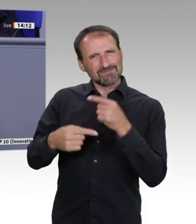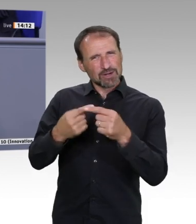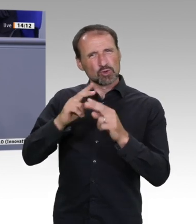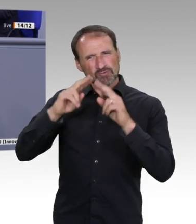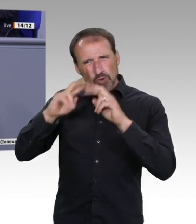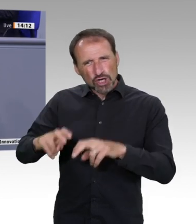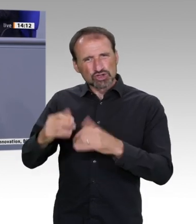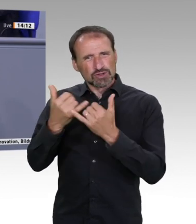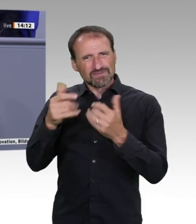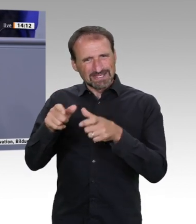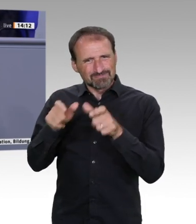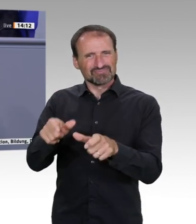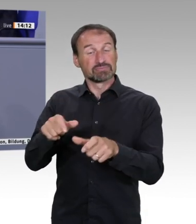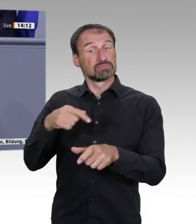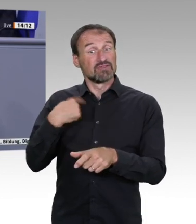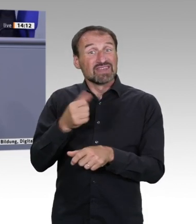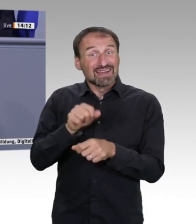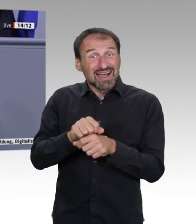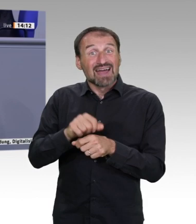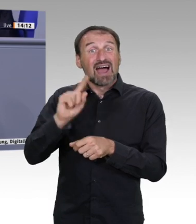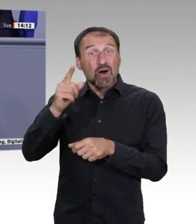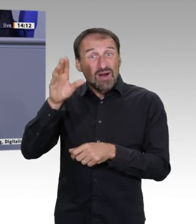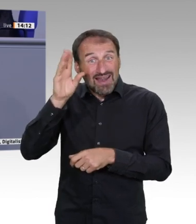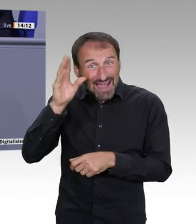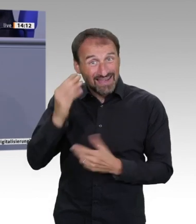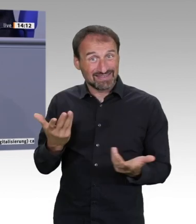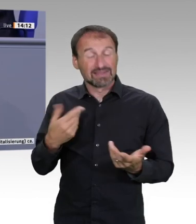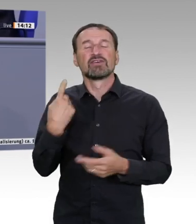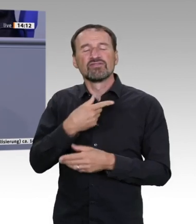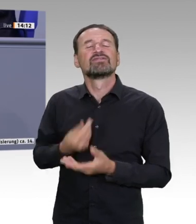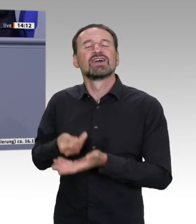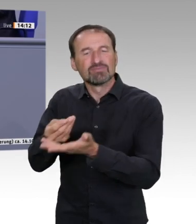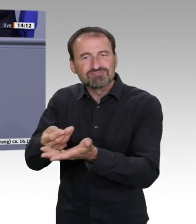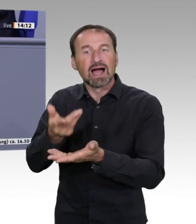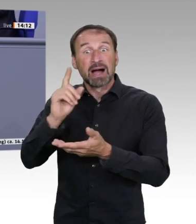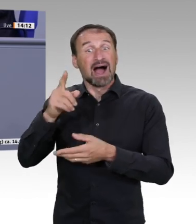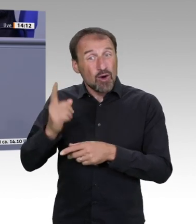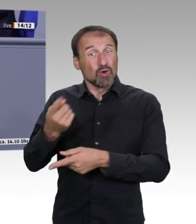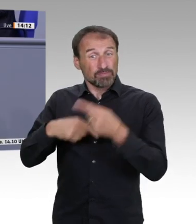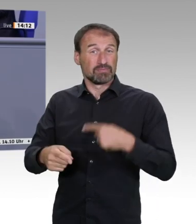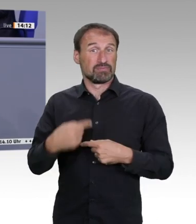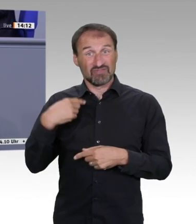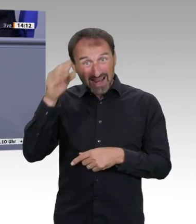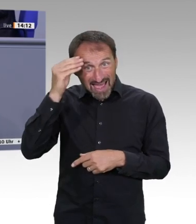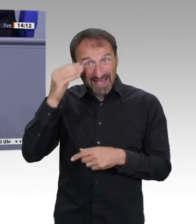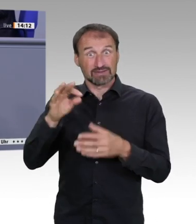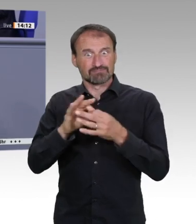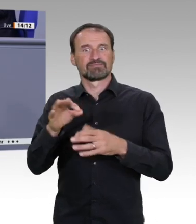Schwellenländer zu schauen. Ich weiß, dass dieser Vorwurf immer wieder kommt, ja, Sie wollen jetzt da ablenken. Nein, ganz und gar nicht. Es gehört zur Wahrheit einfach